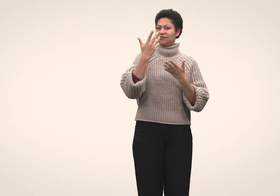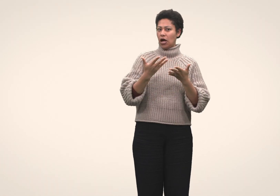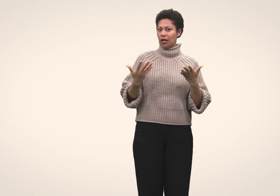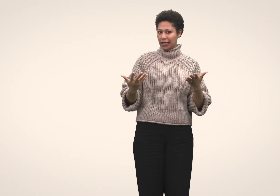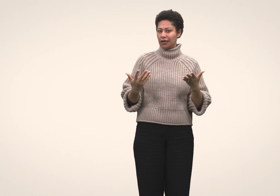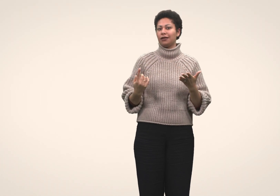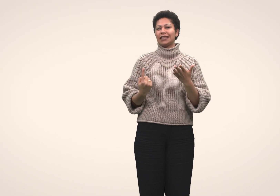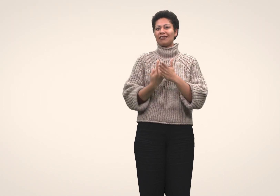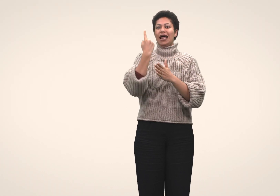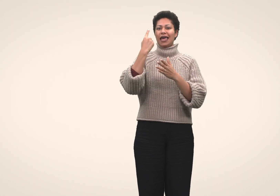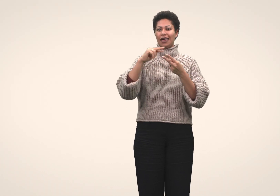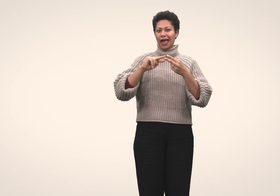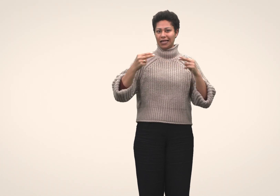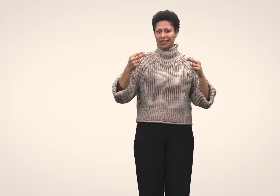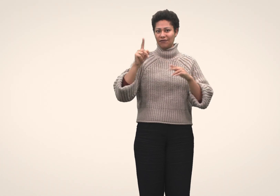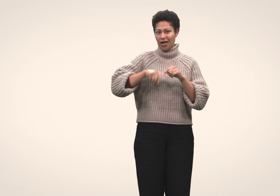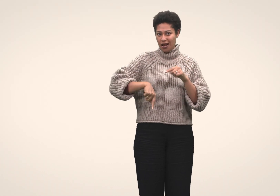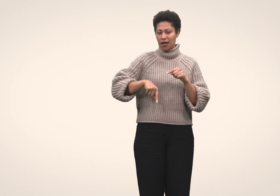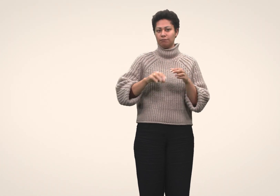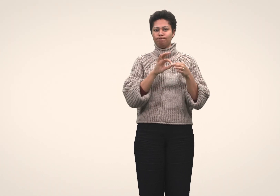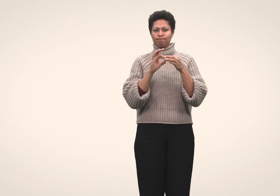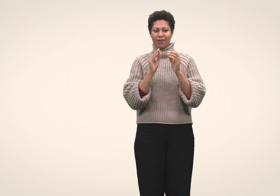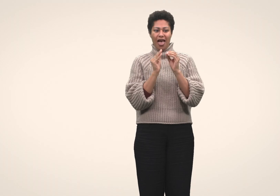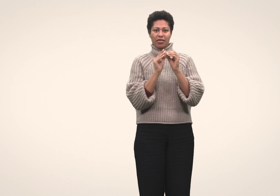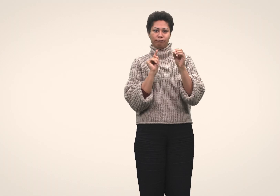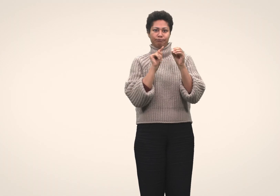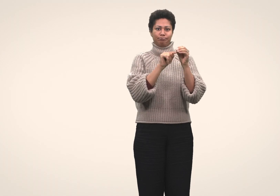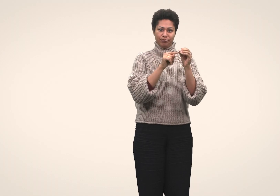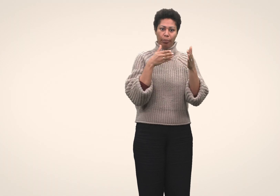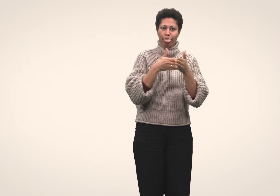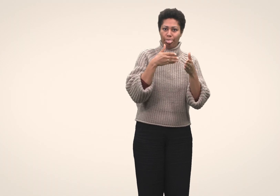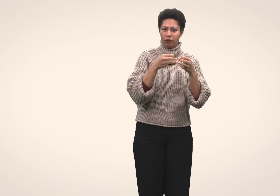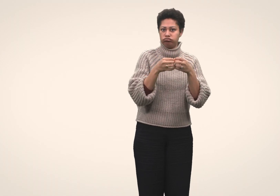Disse er vanligvis tilfeldige genetiske feil som hindrer befruktet egg i å vokse.